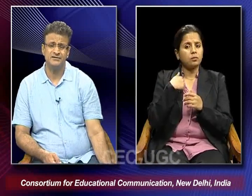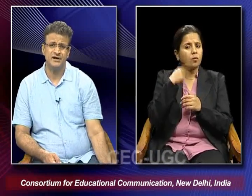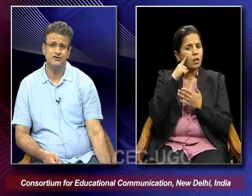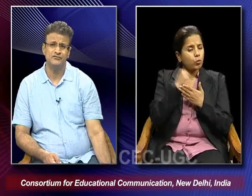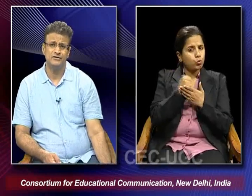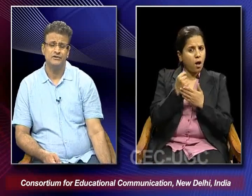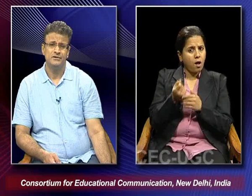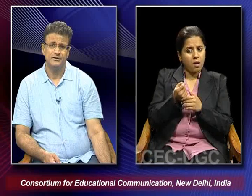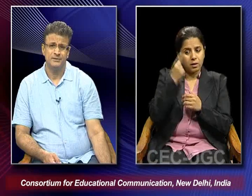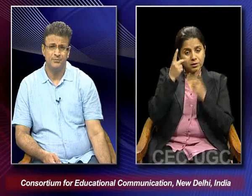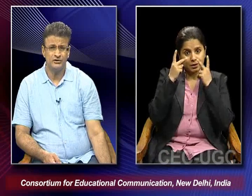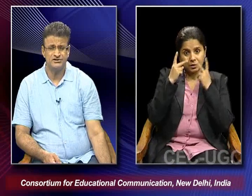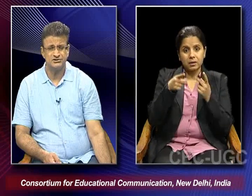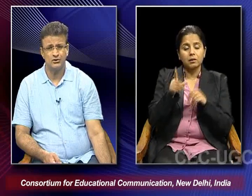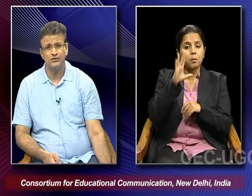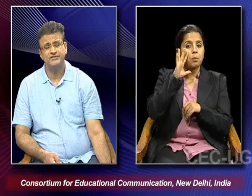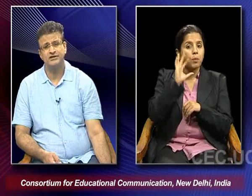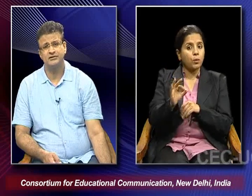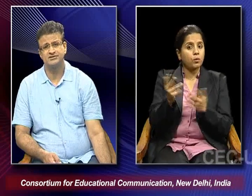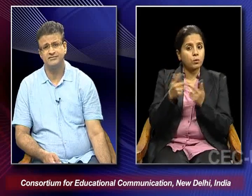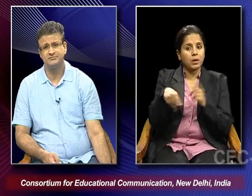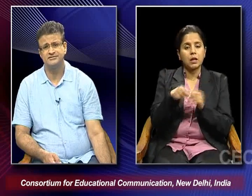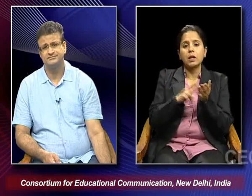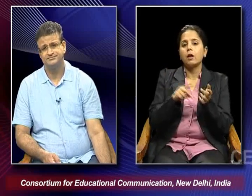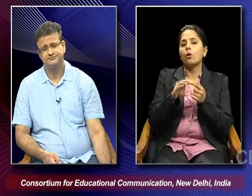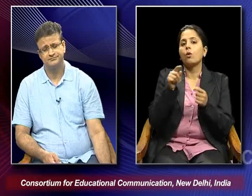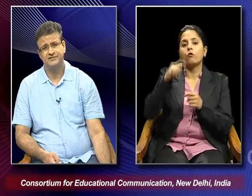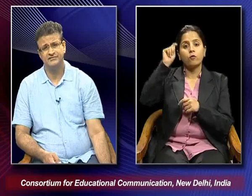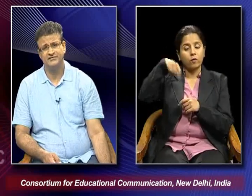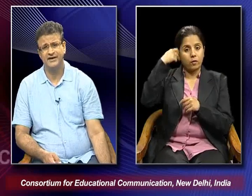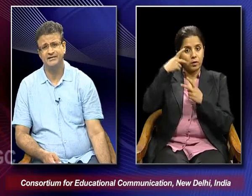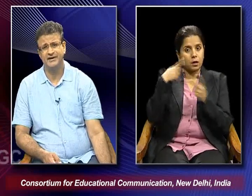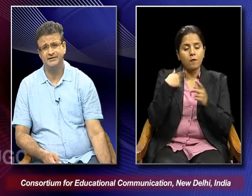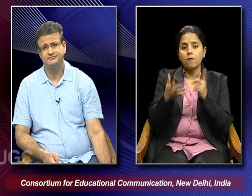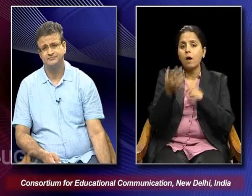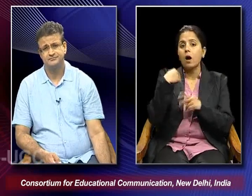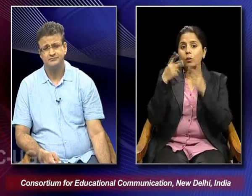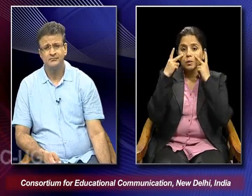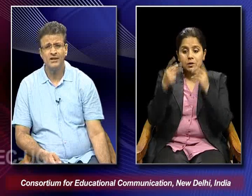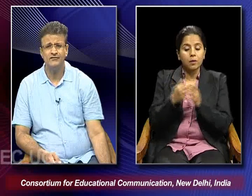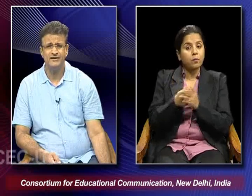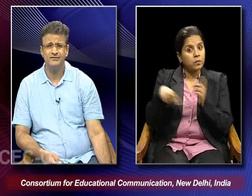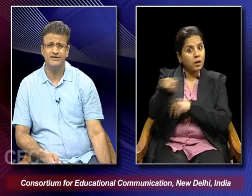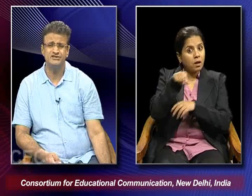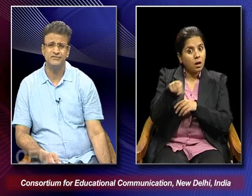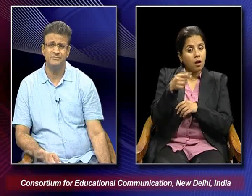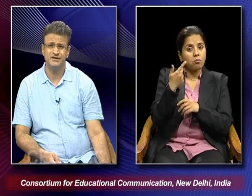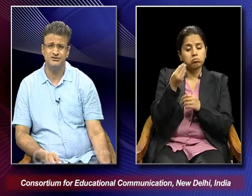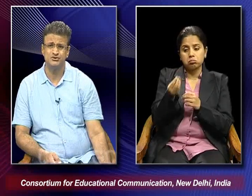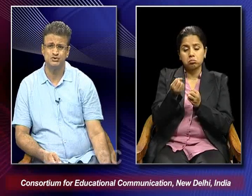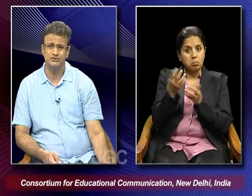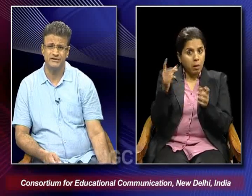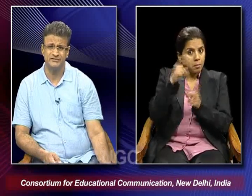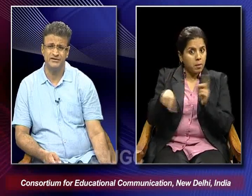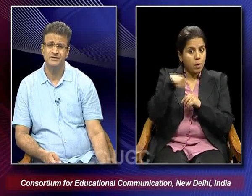the kind of importance of the Neuralist films then we find that various filmmakers